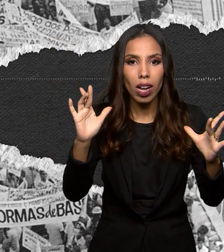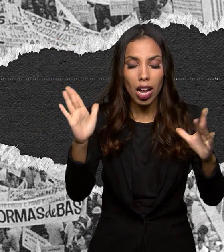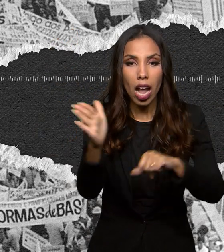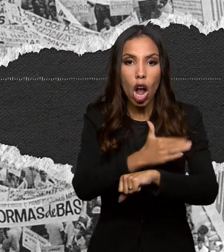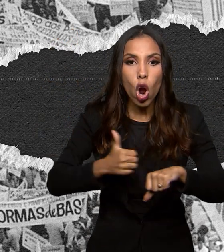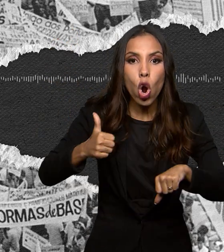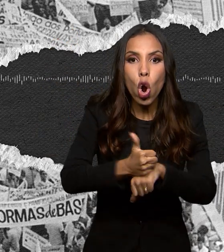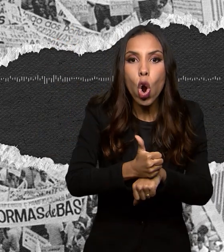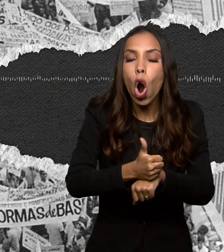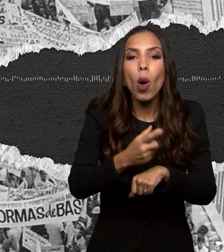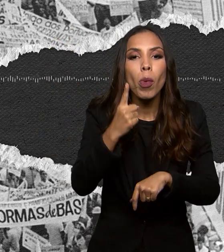popular